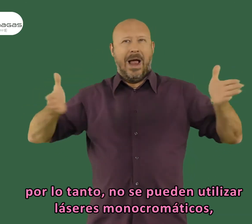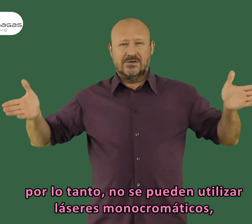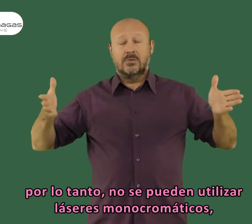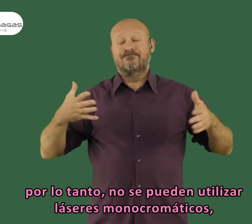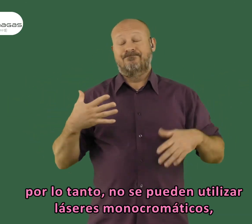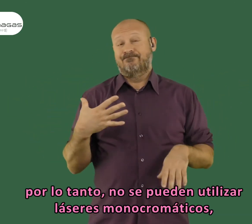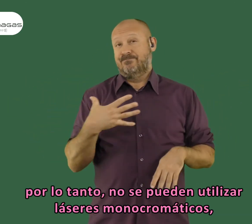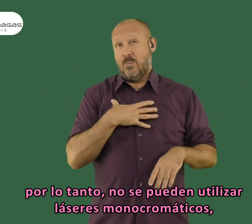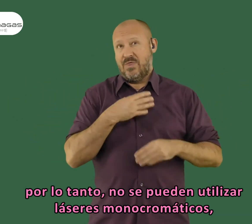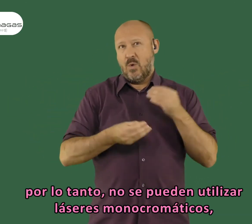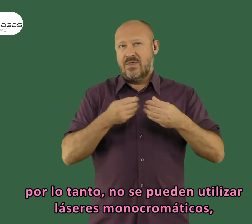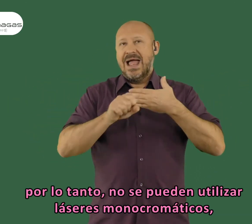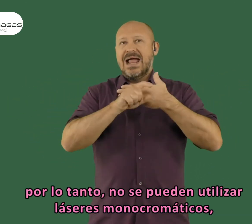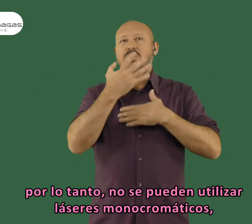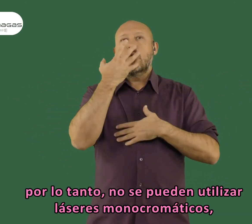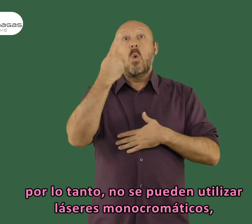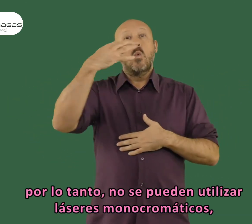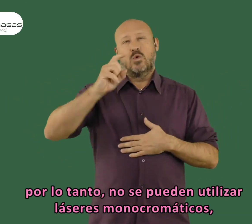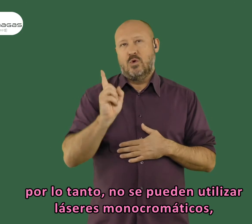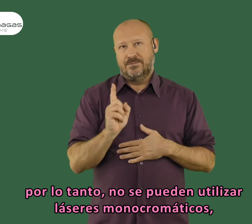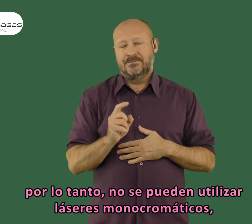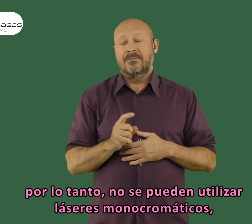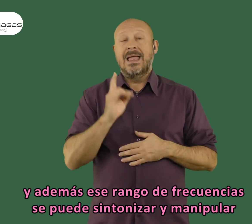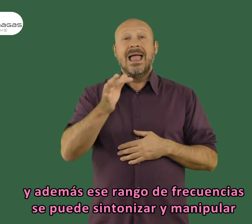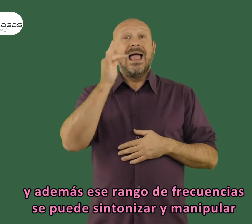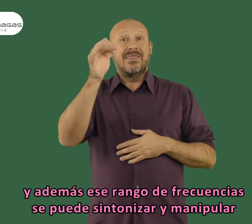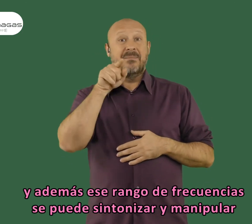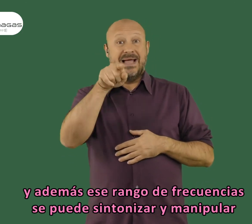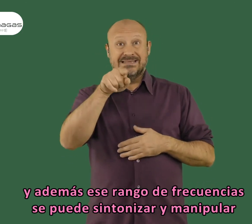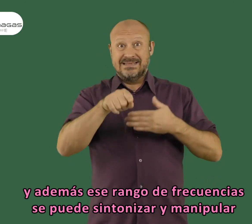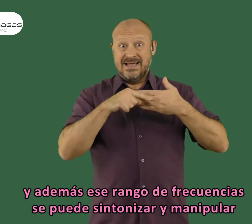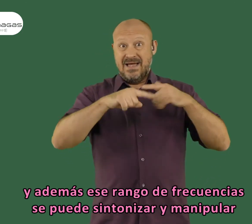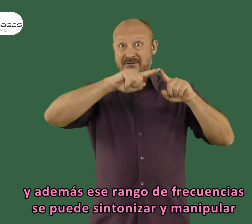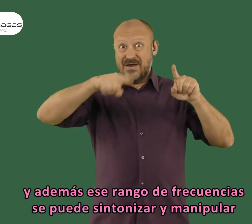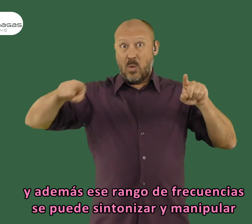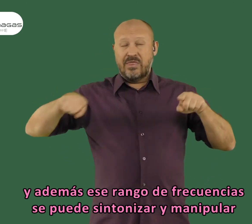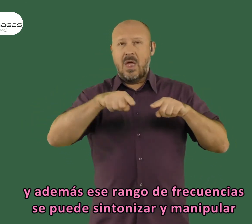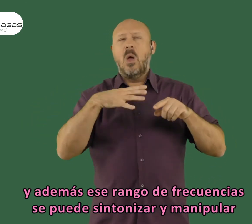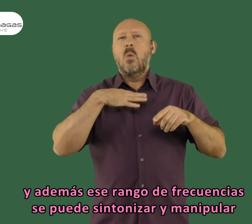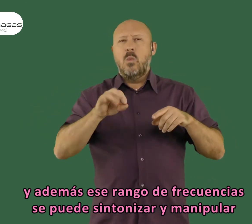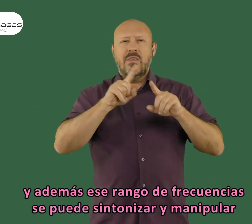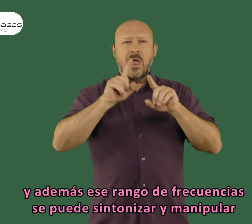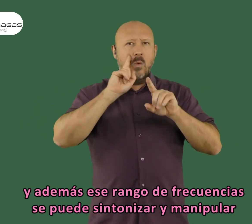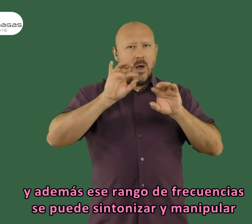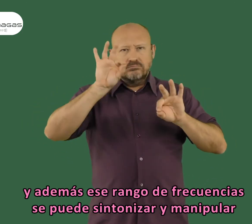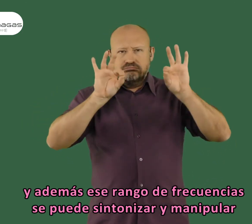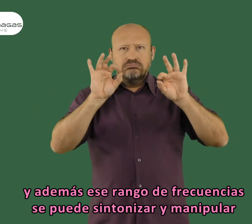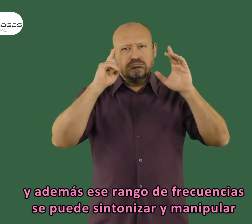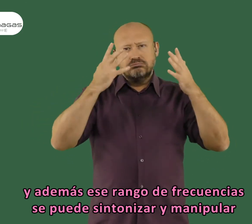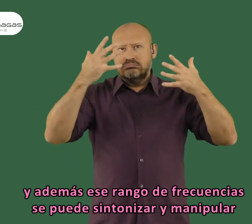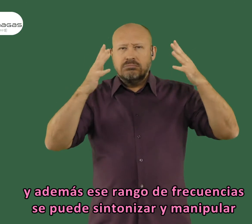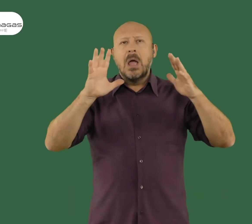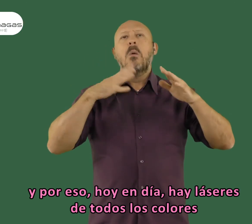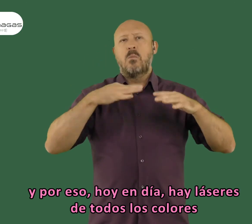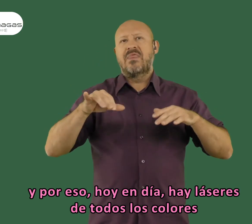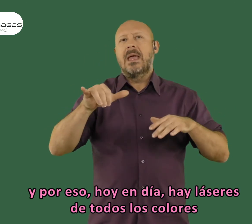de frecuencias. Por lo tanto, no se pueden utilizar láseres monocromáticos. además, ese rango de frecuencias se puede sintonizar